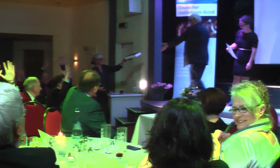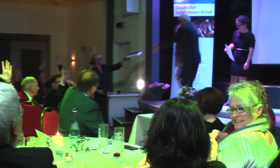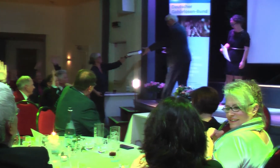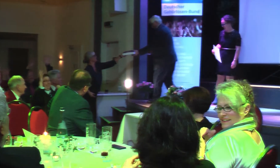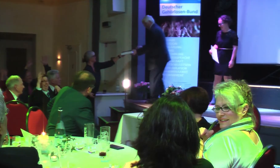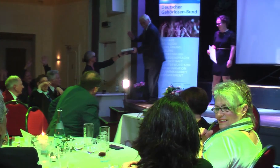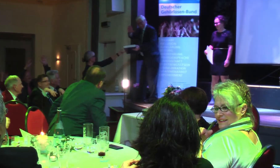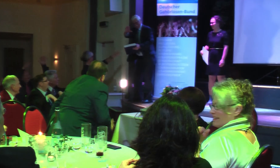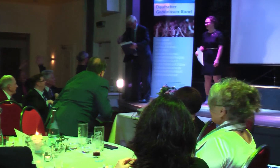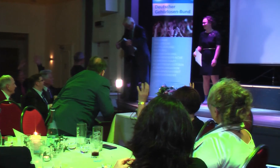fimmst du dir auch gleich das Geist.